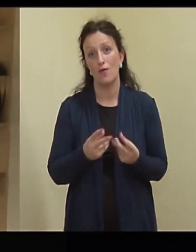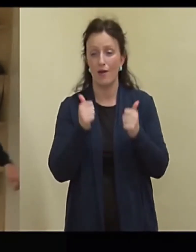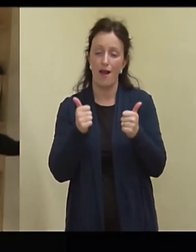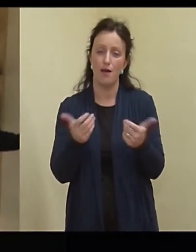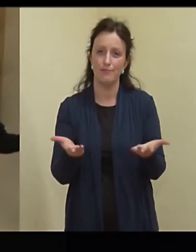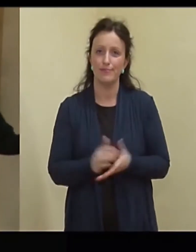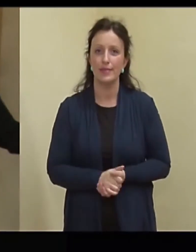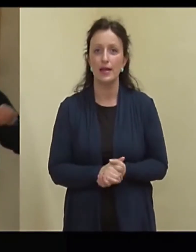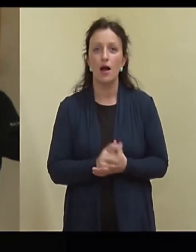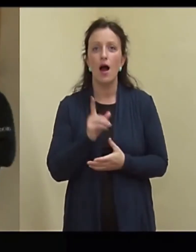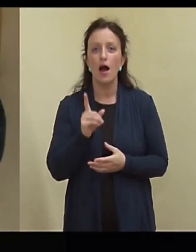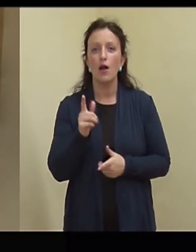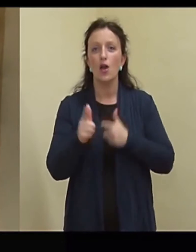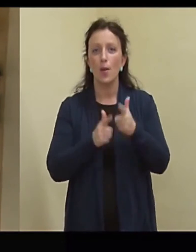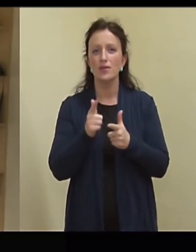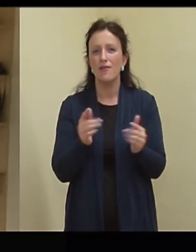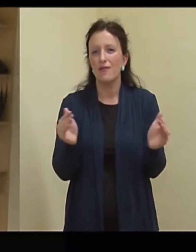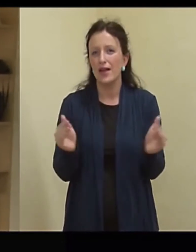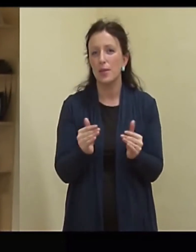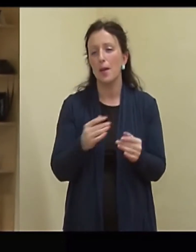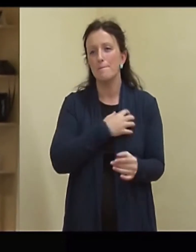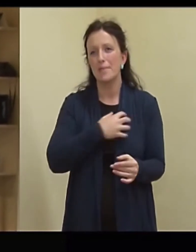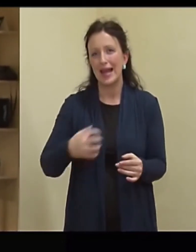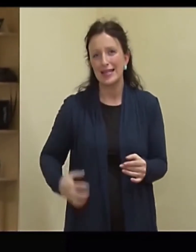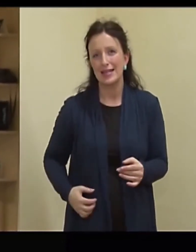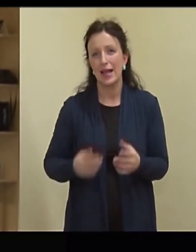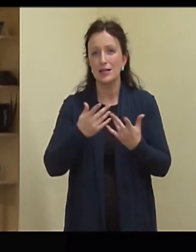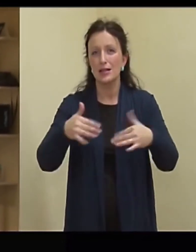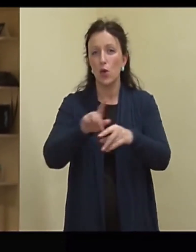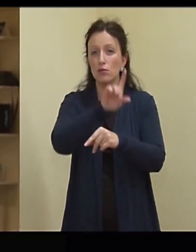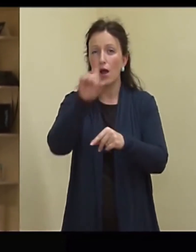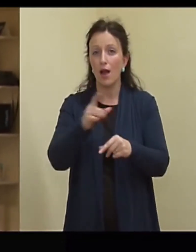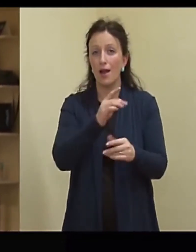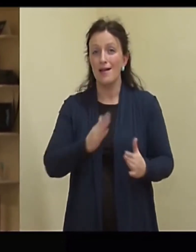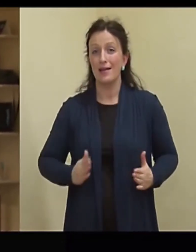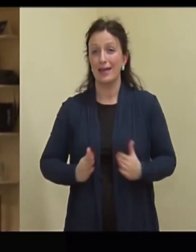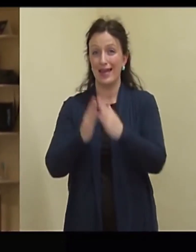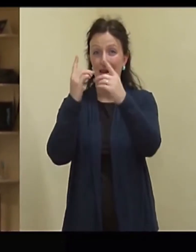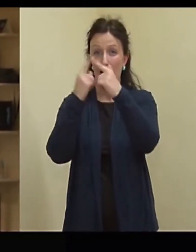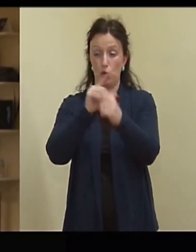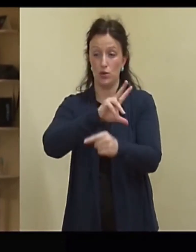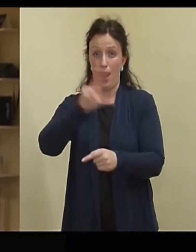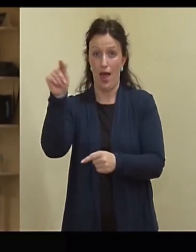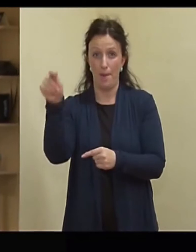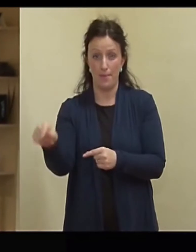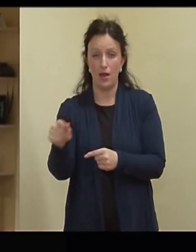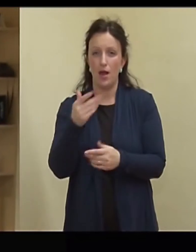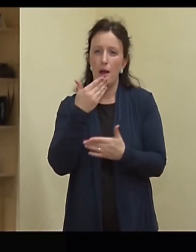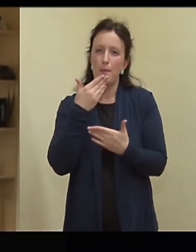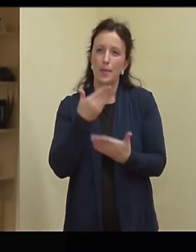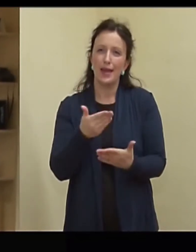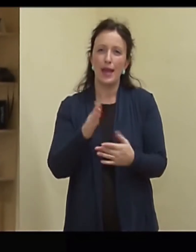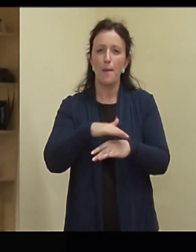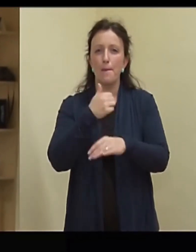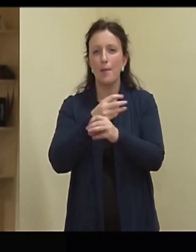ma teha. Aga muidugi nüüd väiksemad, igasu presidend läheb jõulutajakirikusse, tuleb mingisugune peaminister,